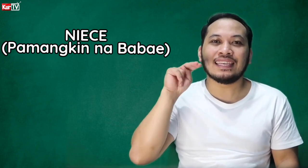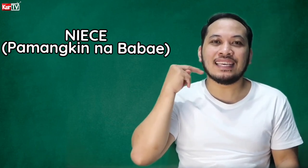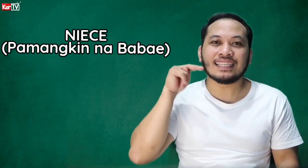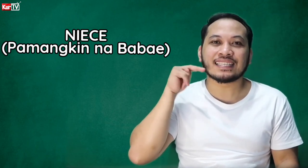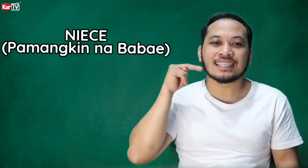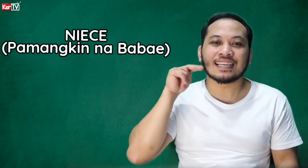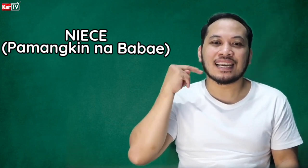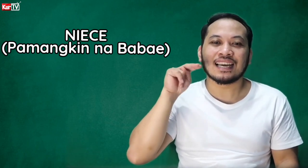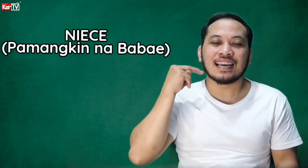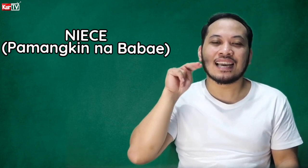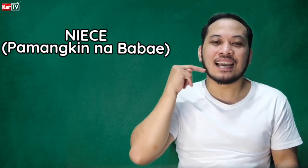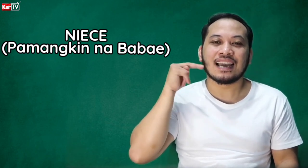Niece.